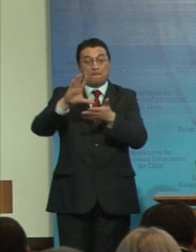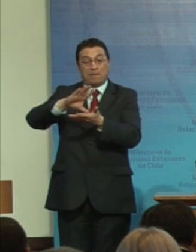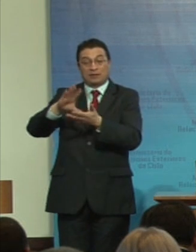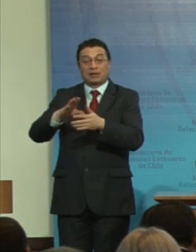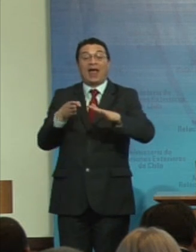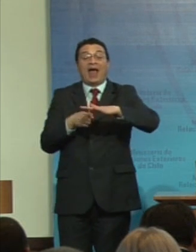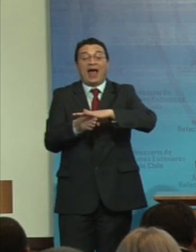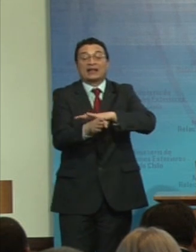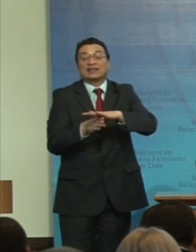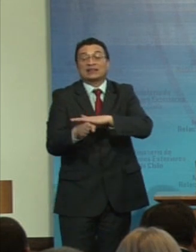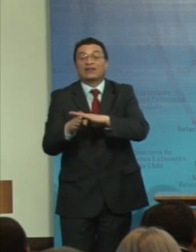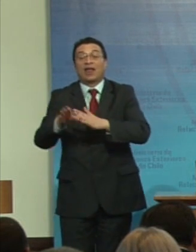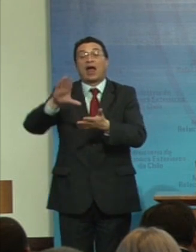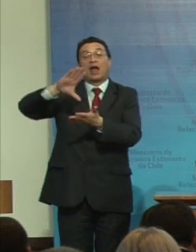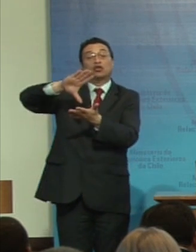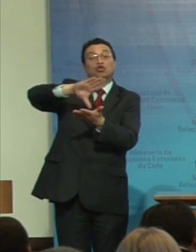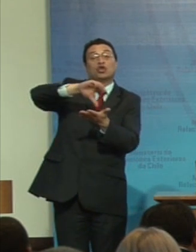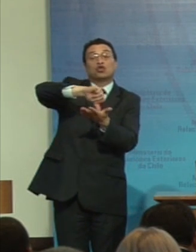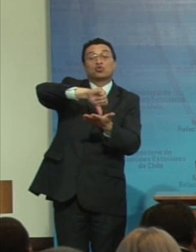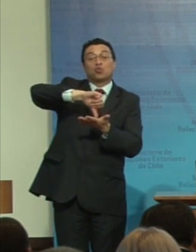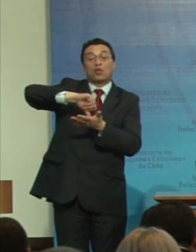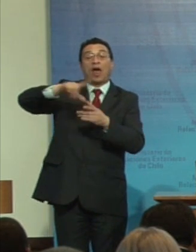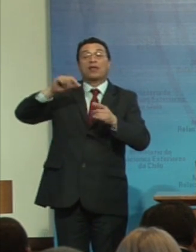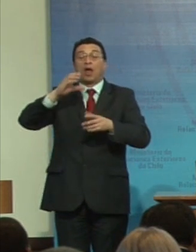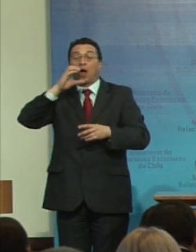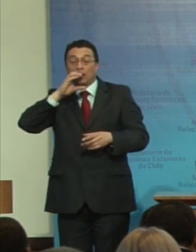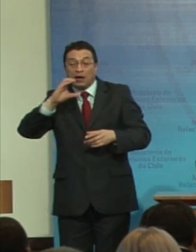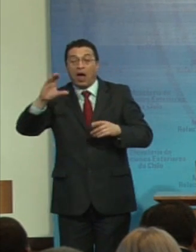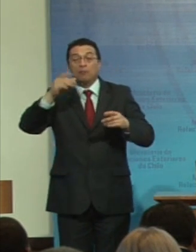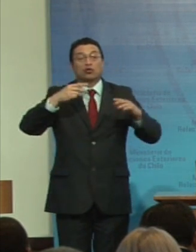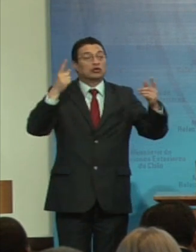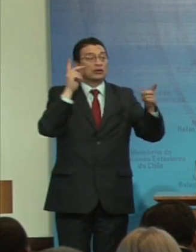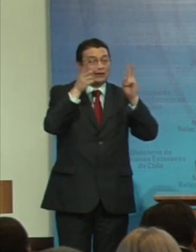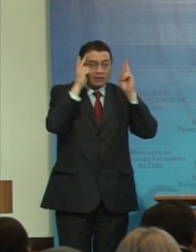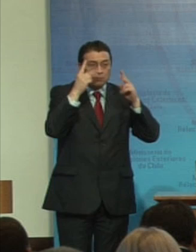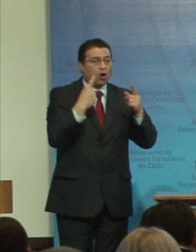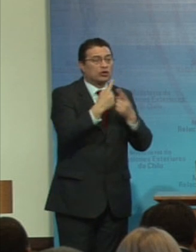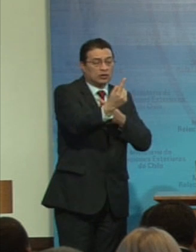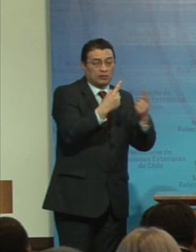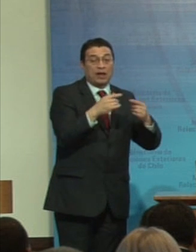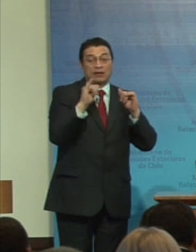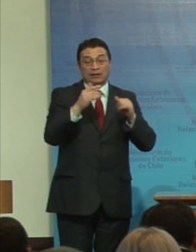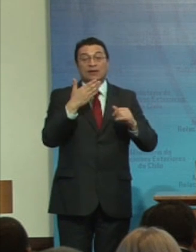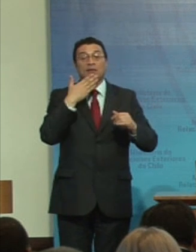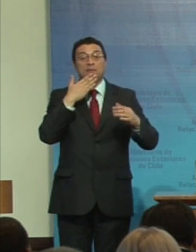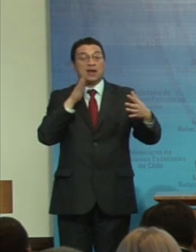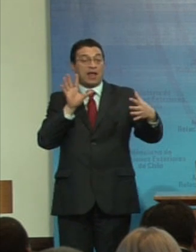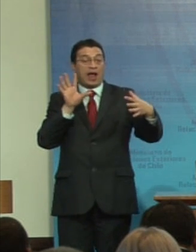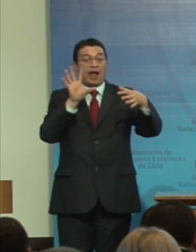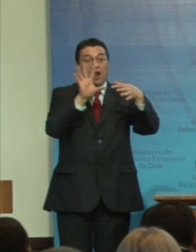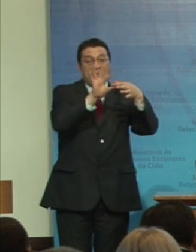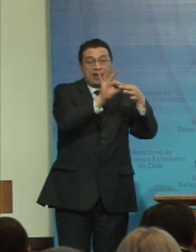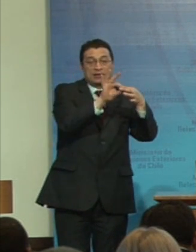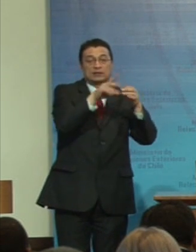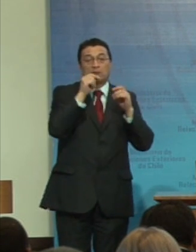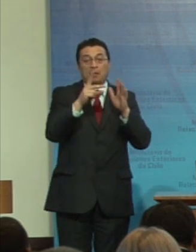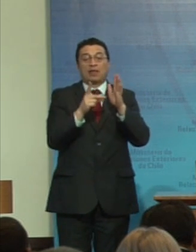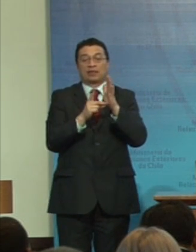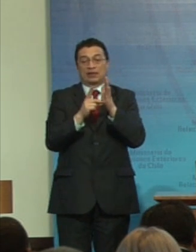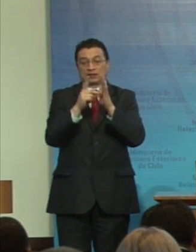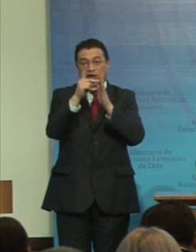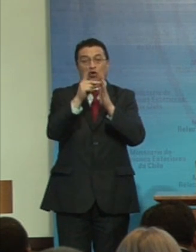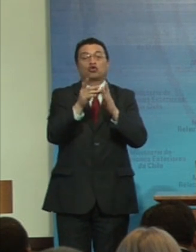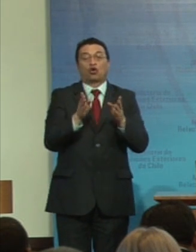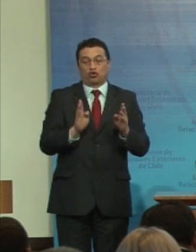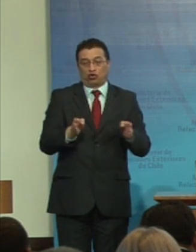accesibilidad en la ciudad y los asentamientos urbanos rurales transporte y también la alianza para el desarrollo